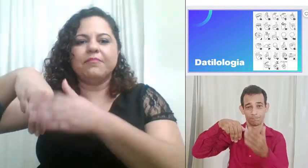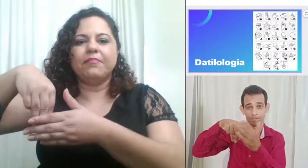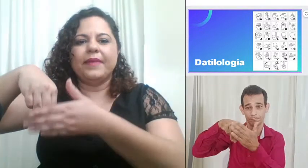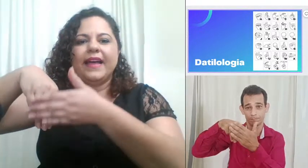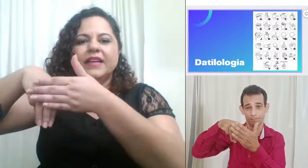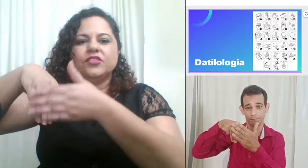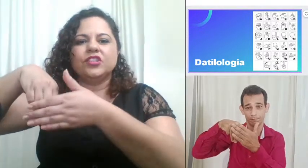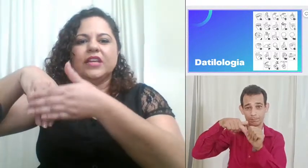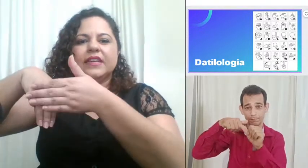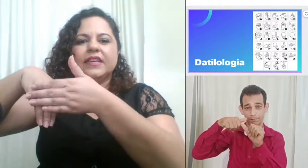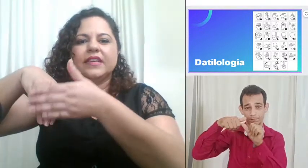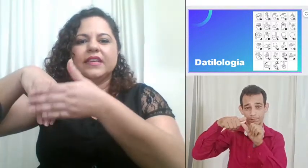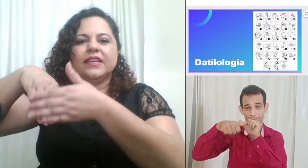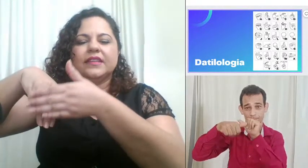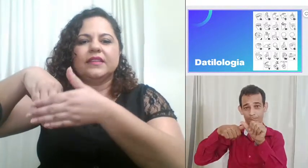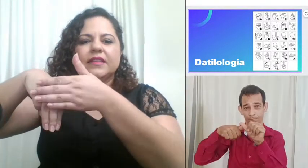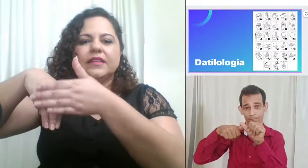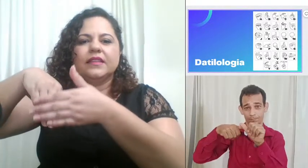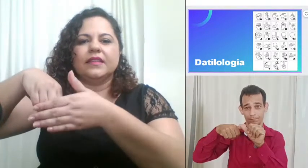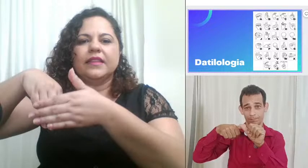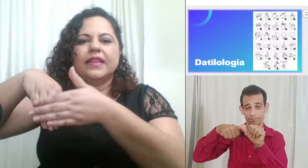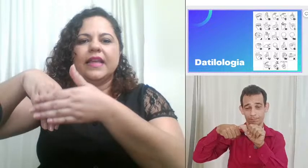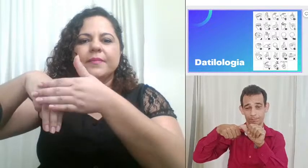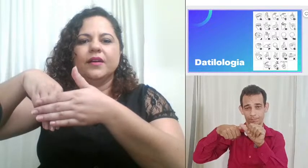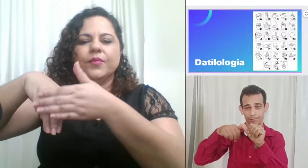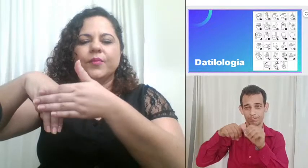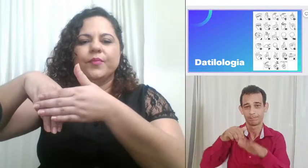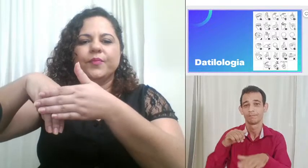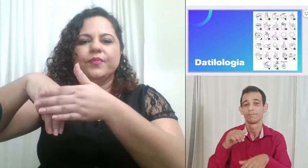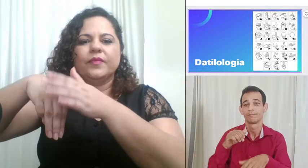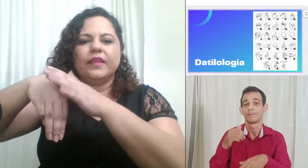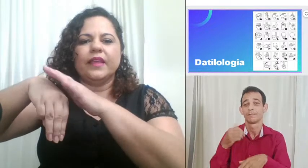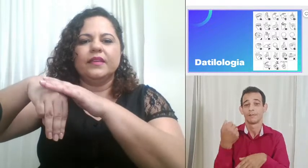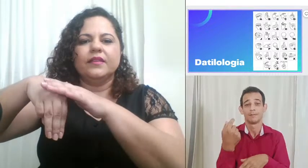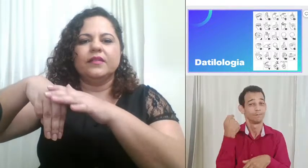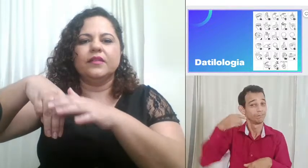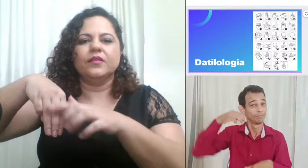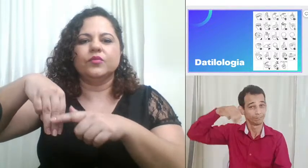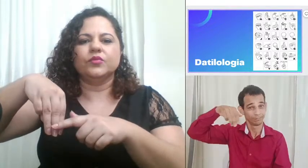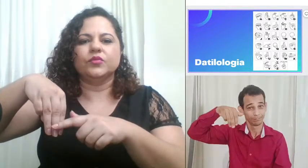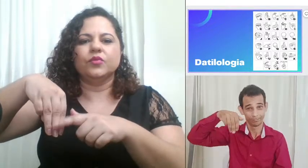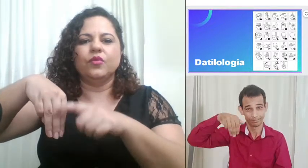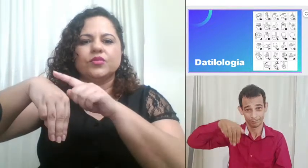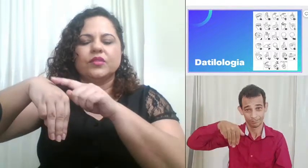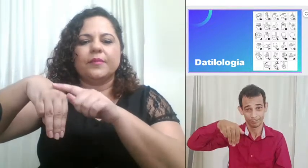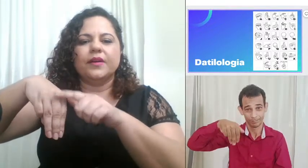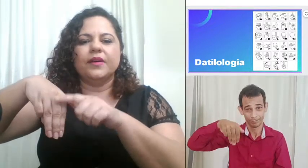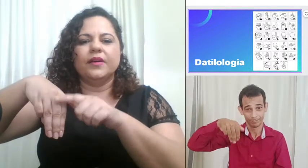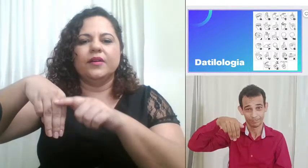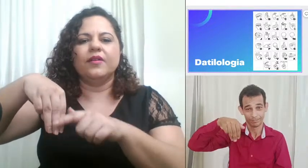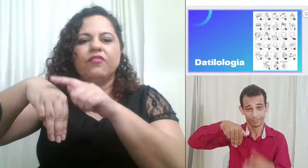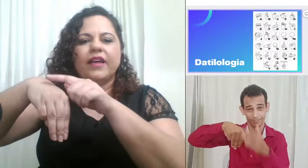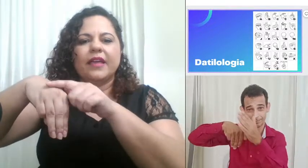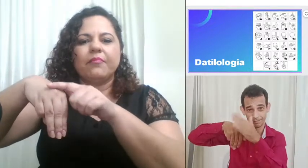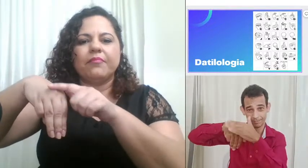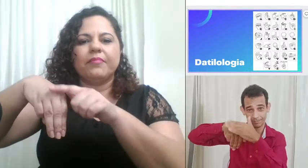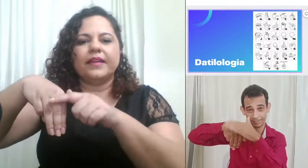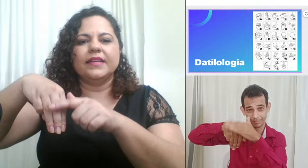parte aqui da mão né o dorso da mão vai aparecer